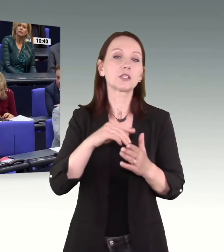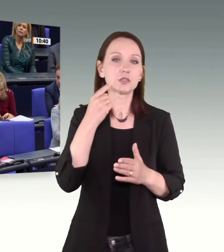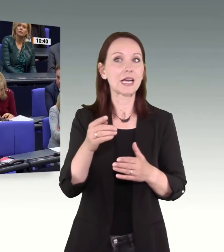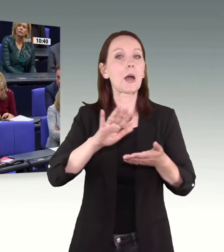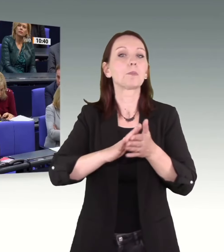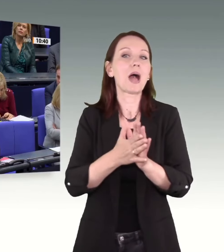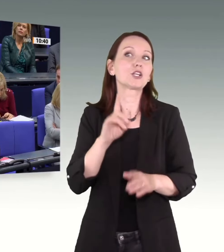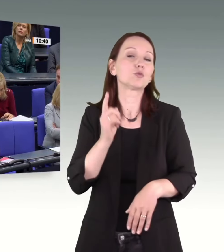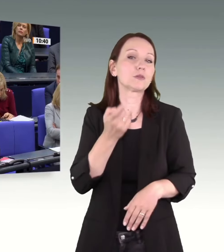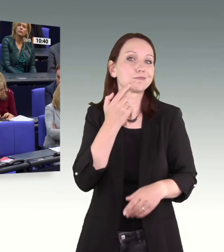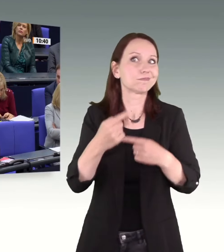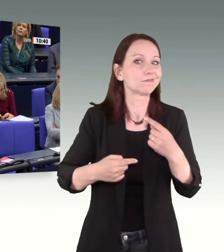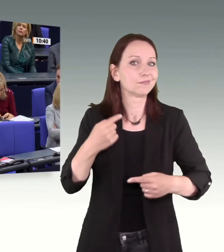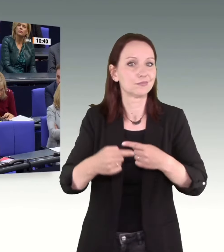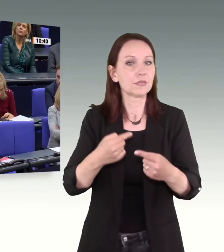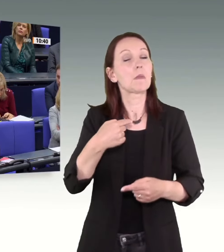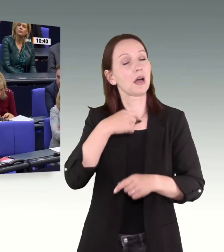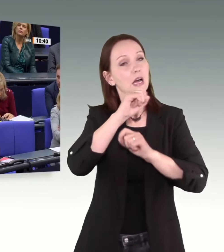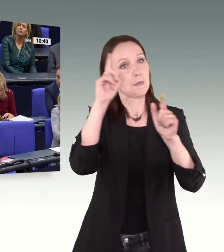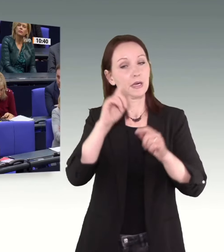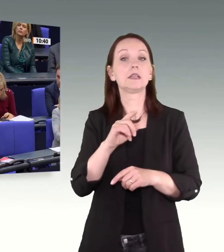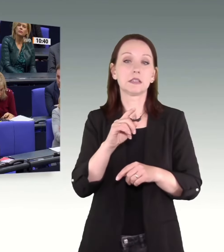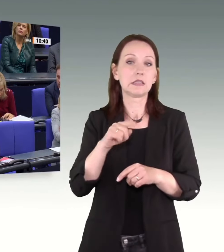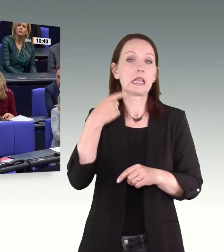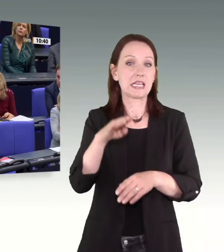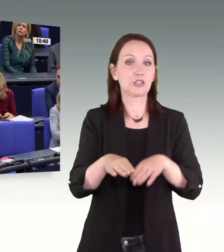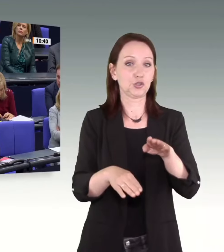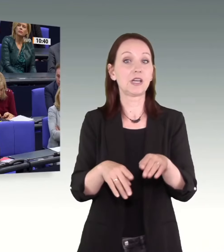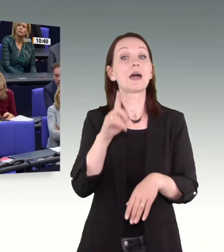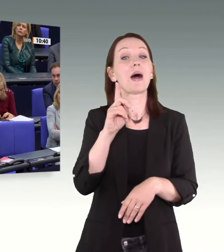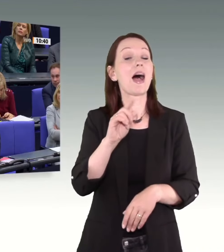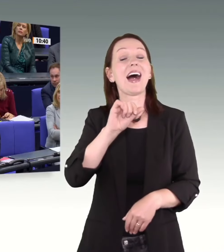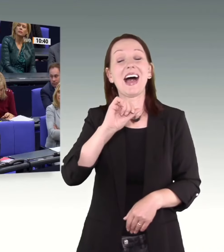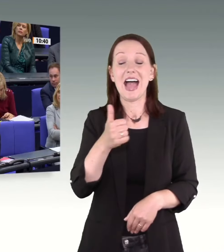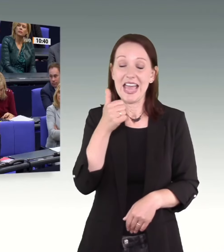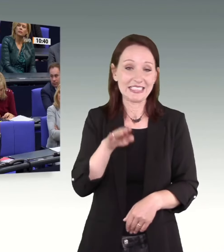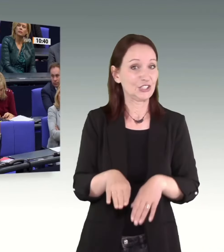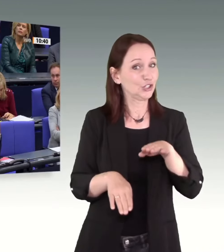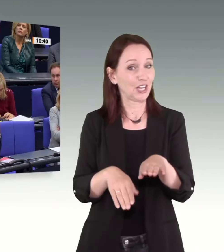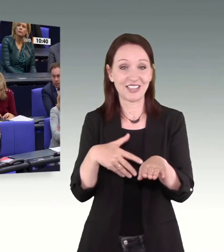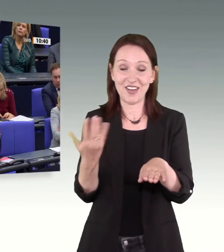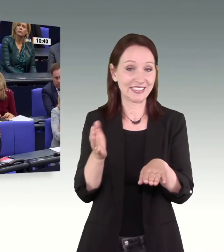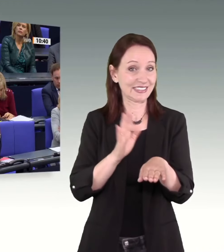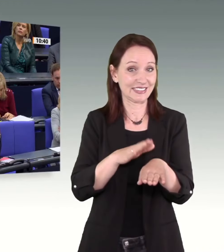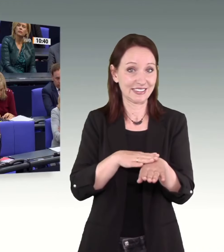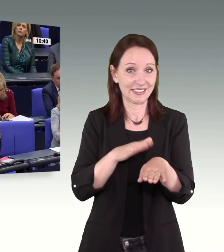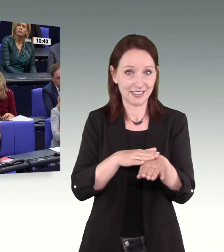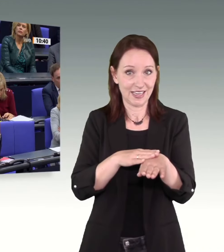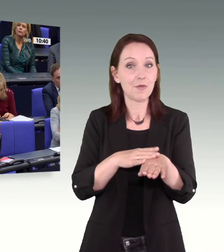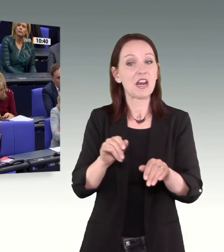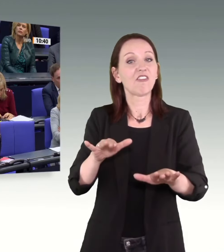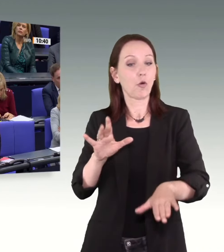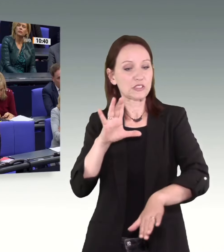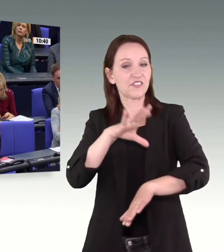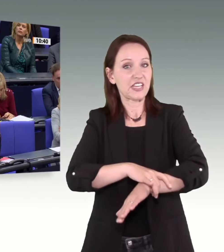aber genau der Auffassung, dass das sozusagen der nächste Schritt ist. Der erste Schritt ist eben die Fußfessel. Da